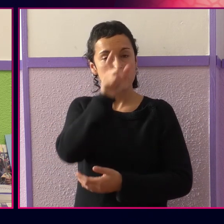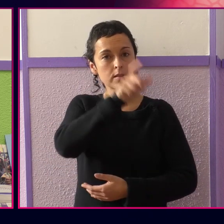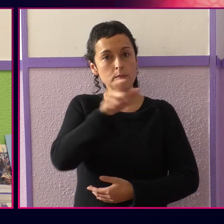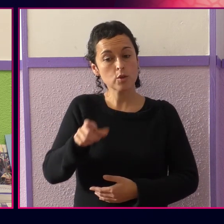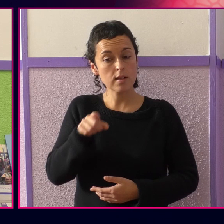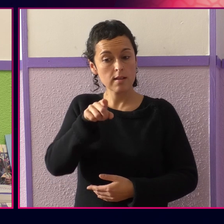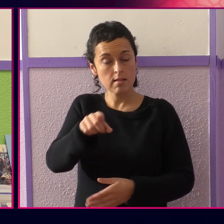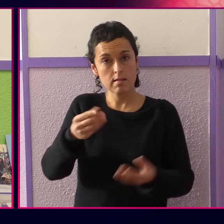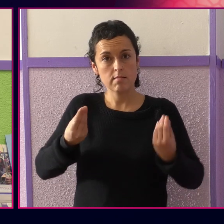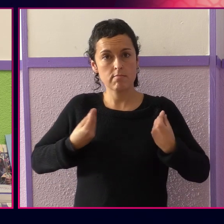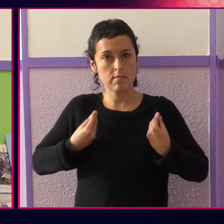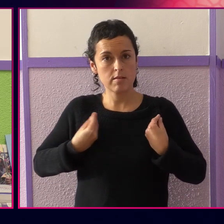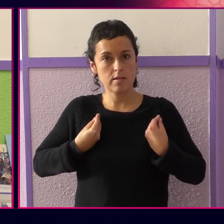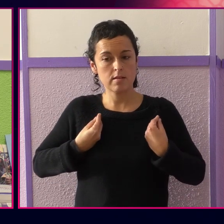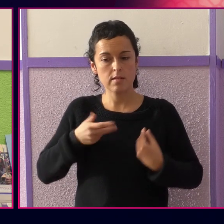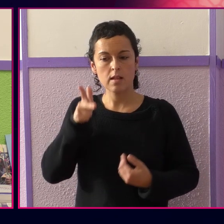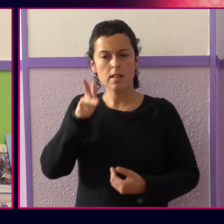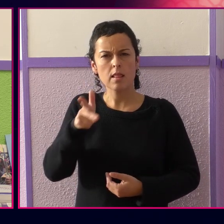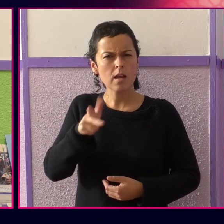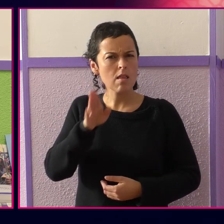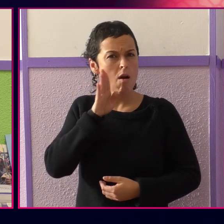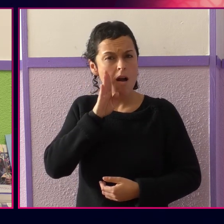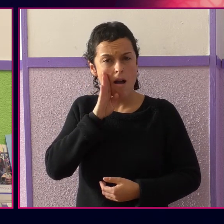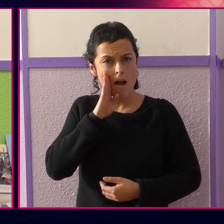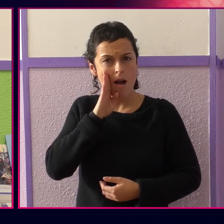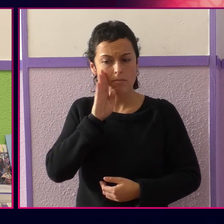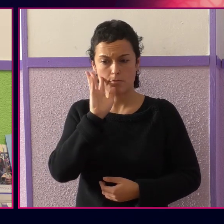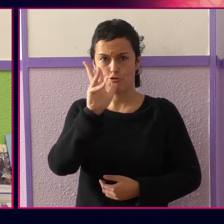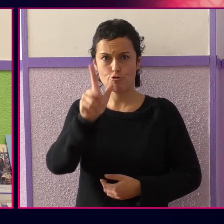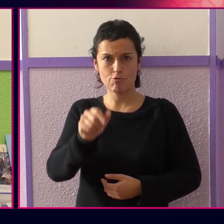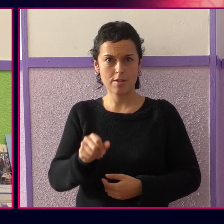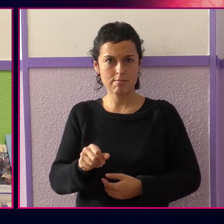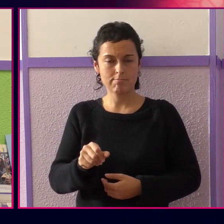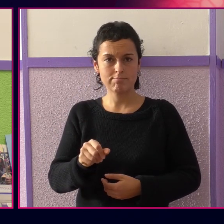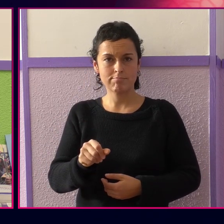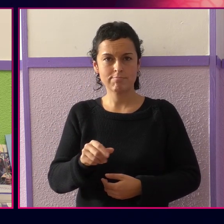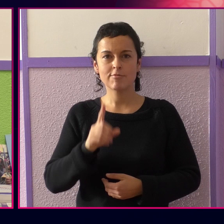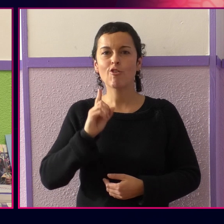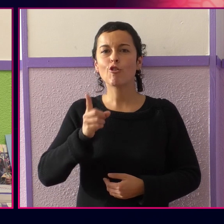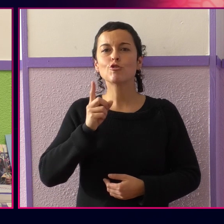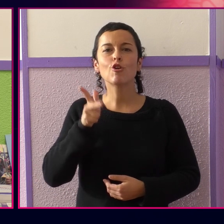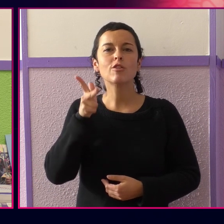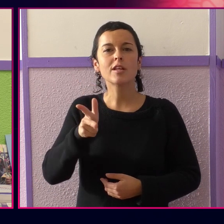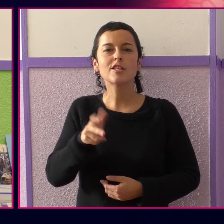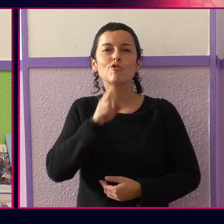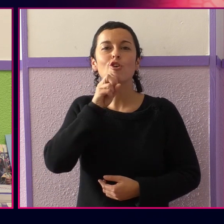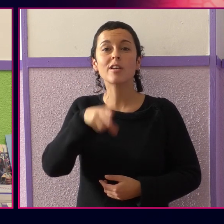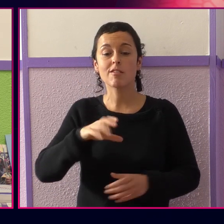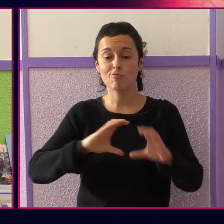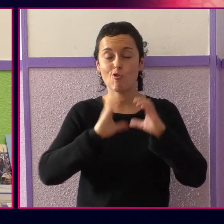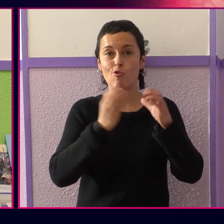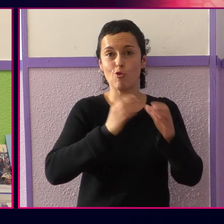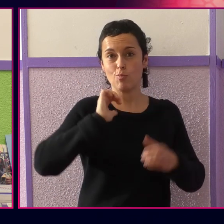lapurtu diote. Naguzi den sistemak ez hartzen du eskubidea hori aberastutako